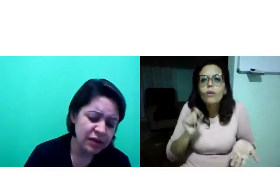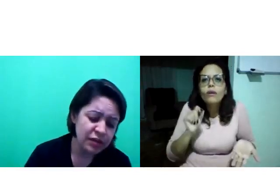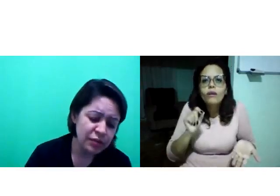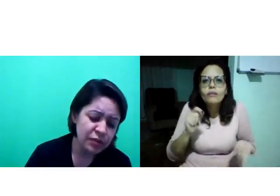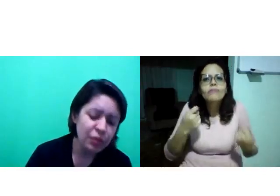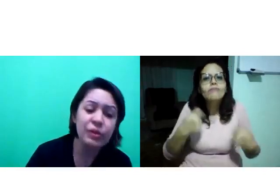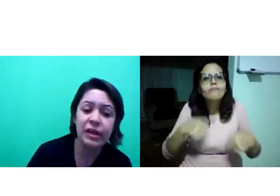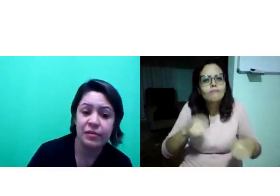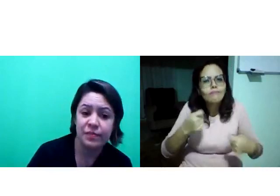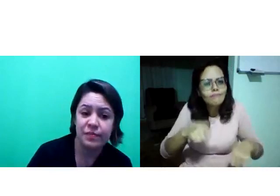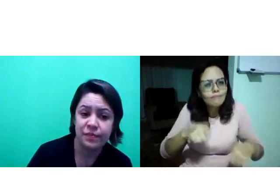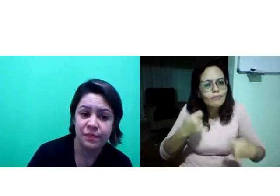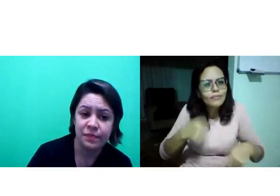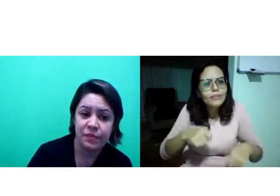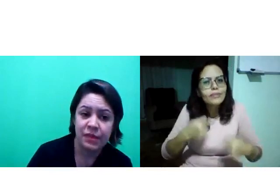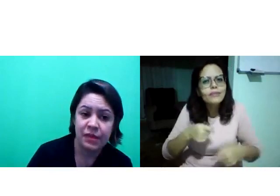Cortar. O que?